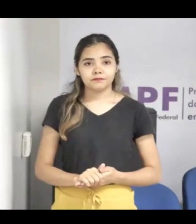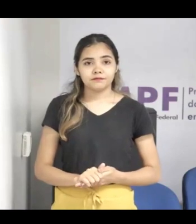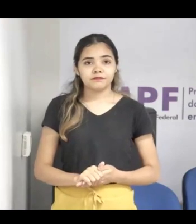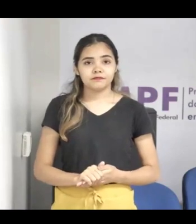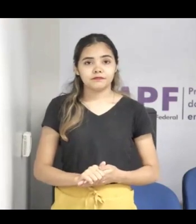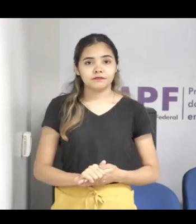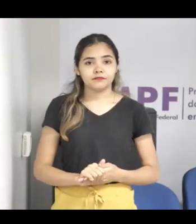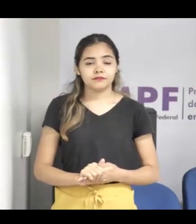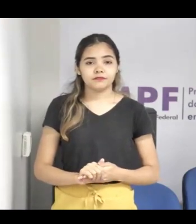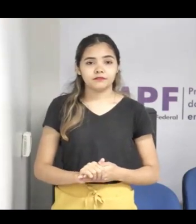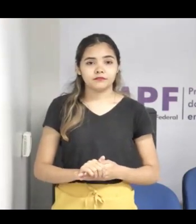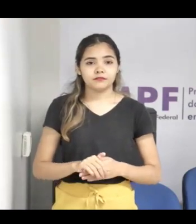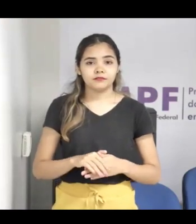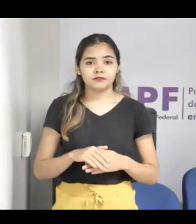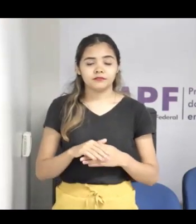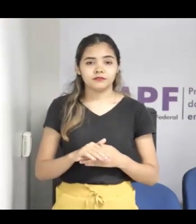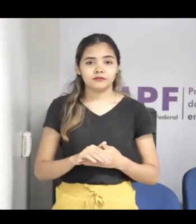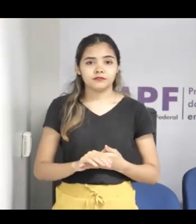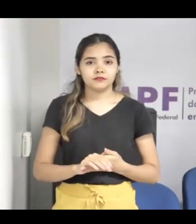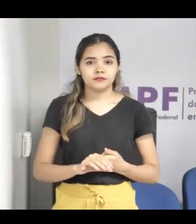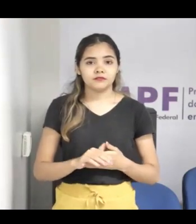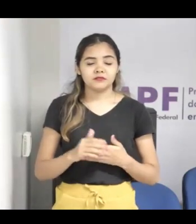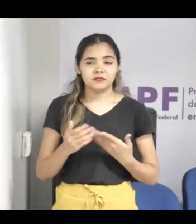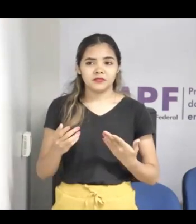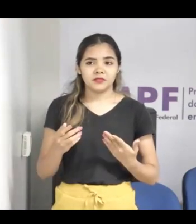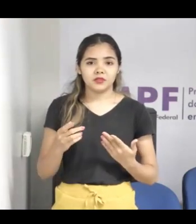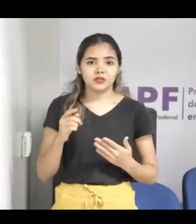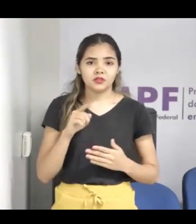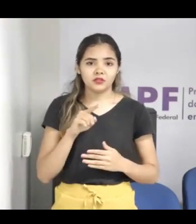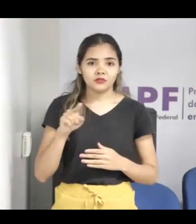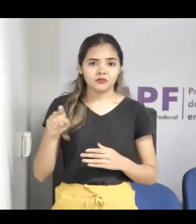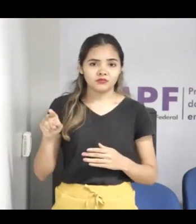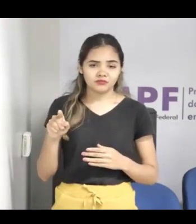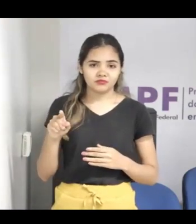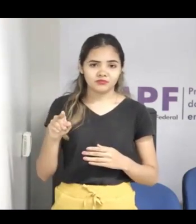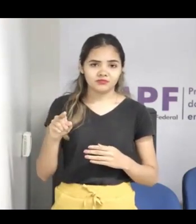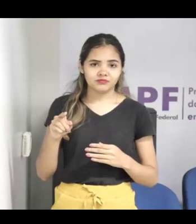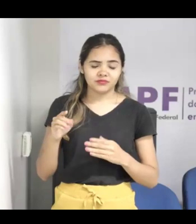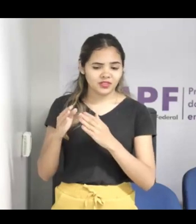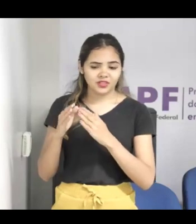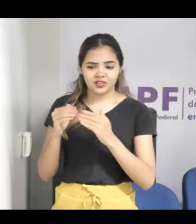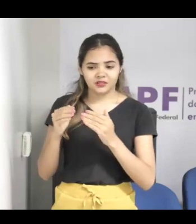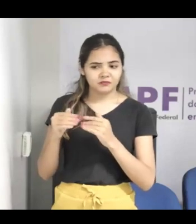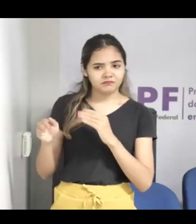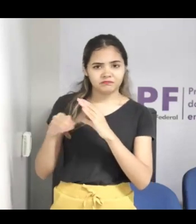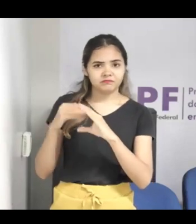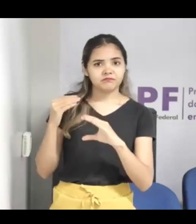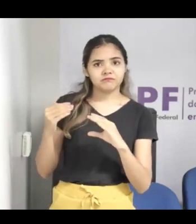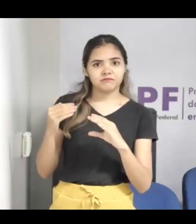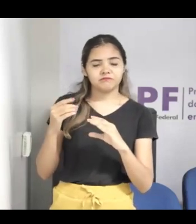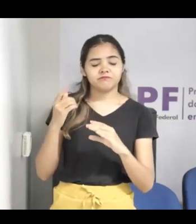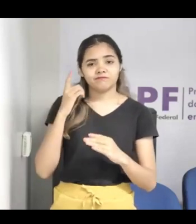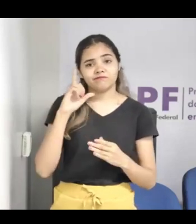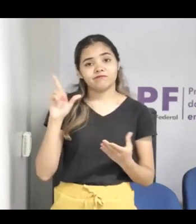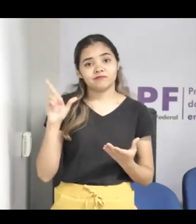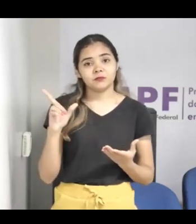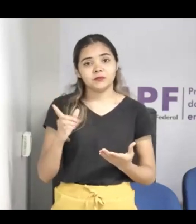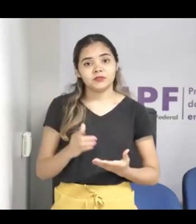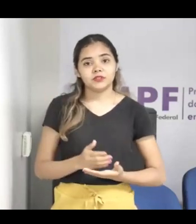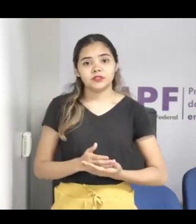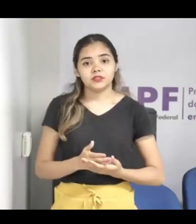para que a criança, adolescente, mande foto para eles. Então, é um mercado que está trazendo muito lucro e que está crescendo muito, né?